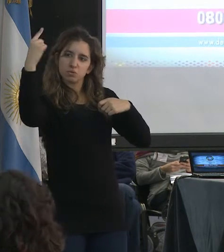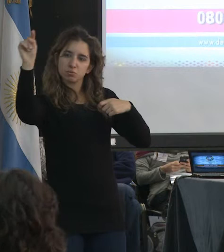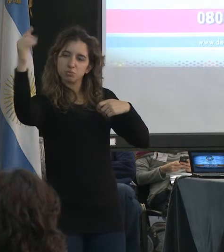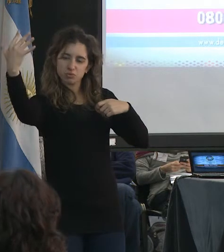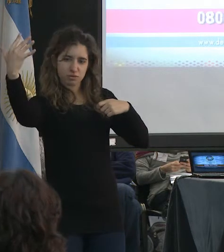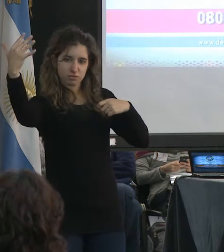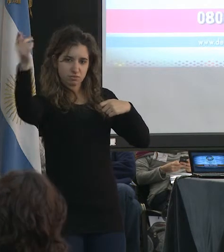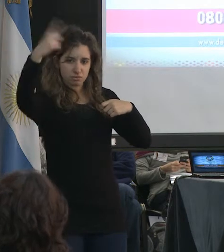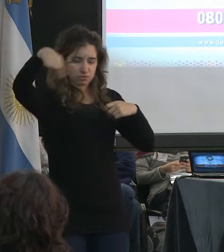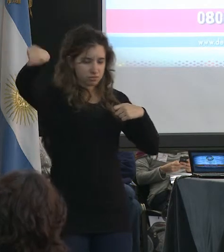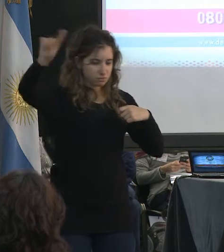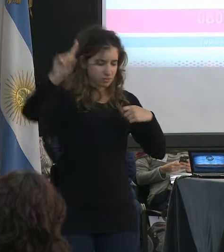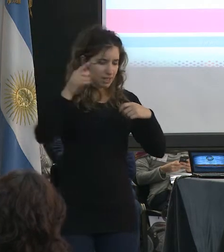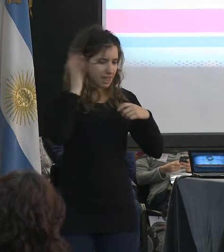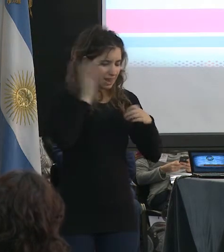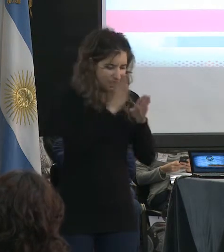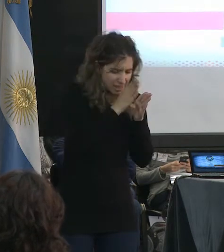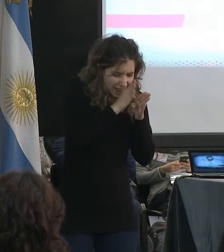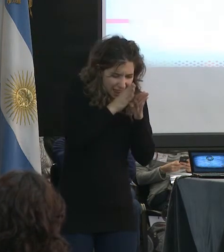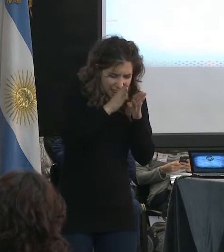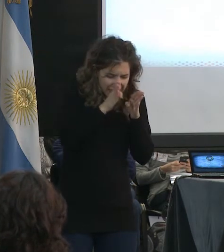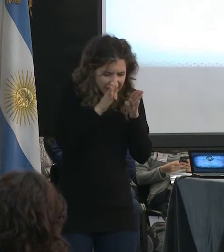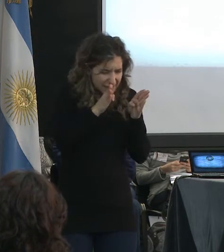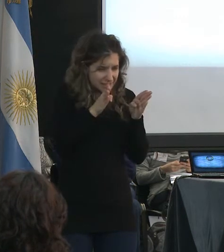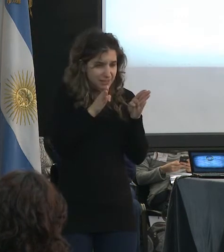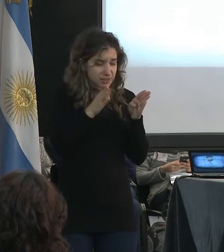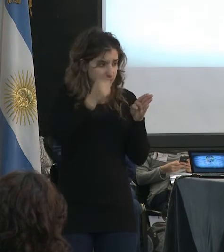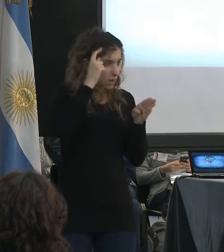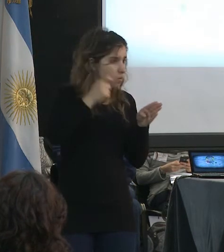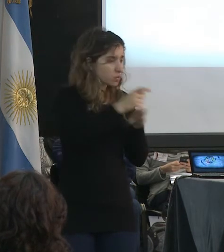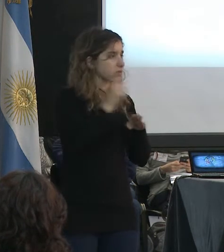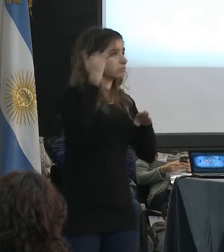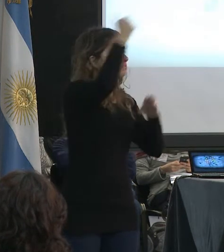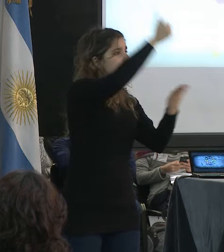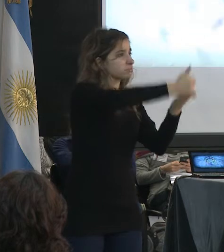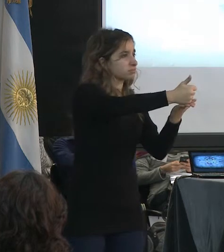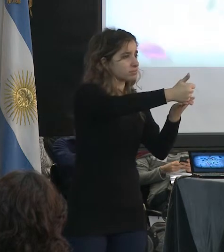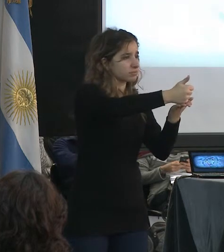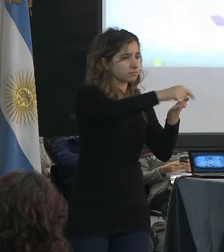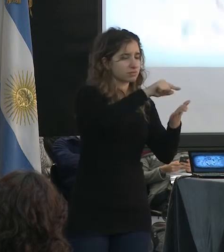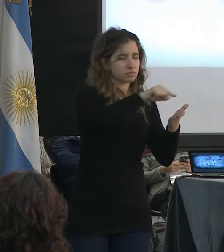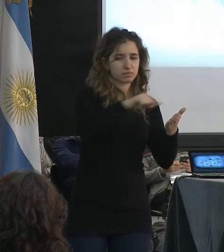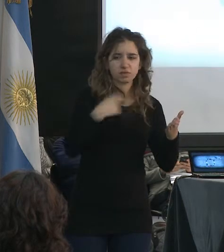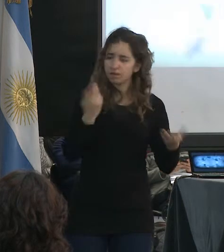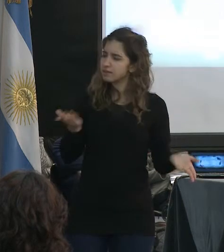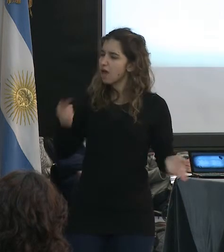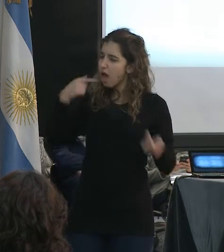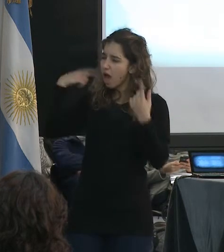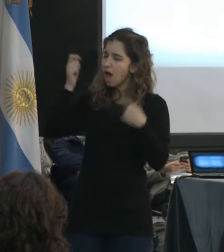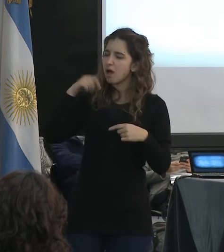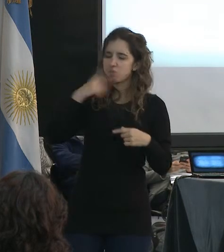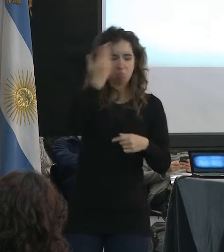cuando nosotros acudimos a la justicia el cónsul aduce de que es una discriminación